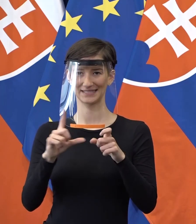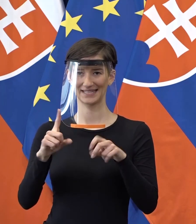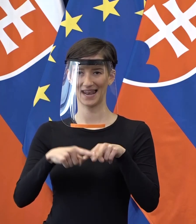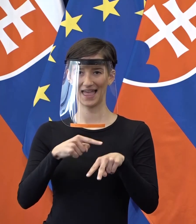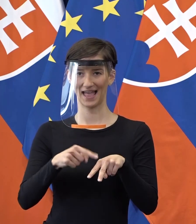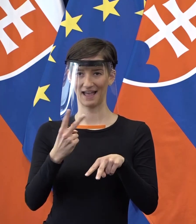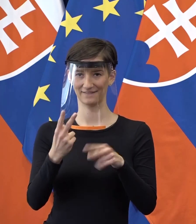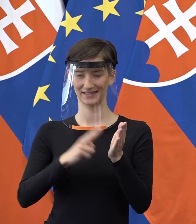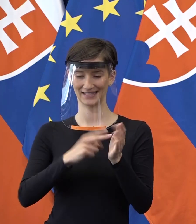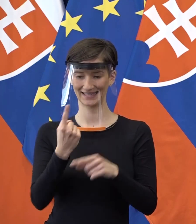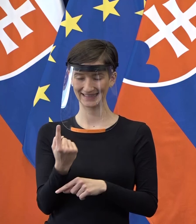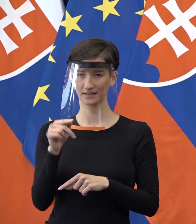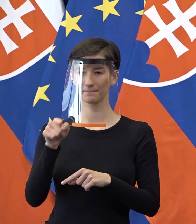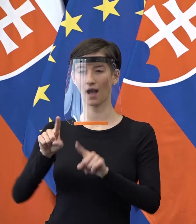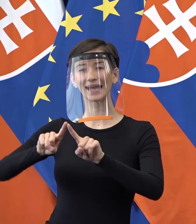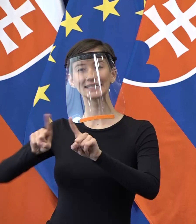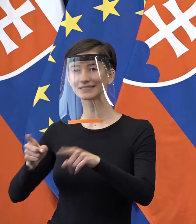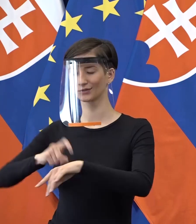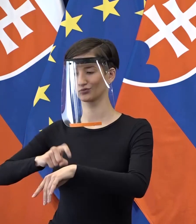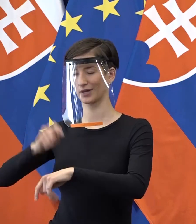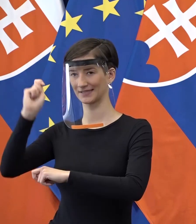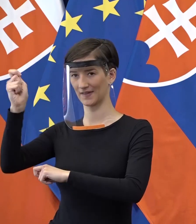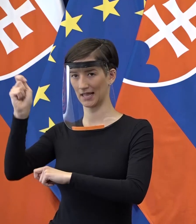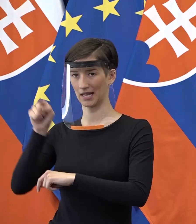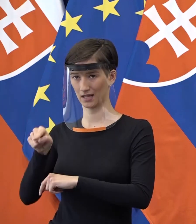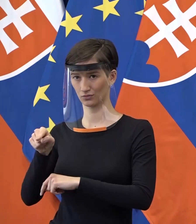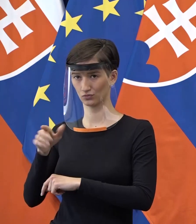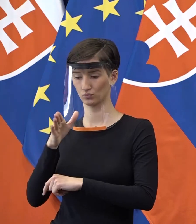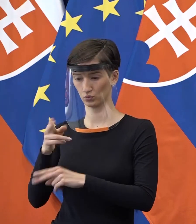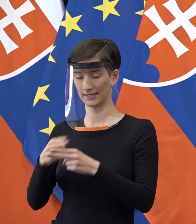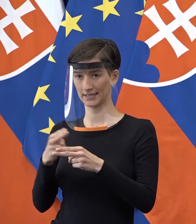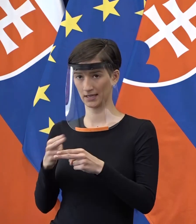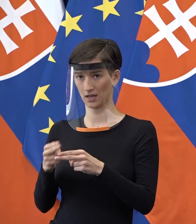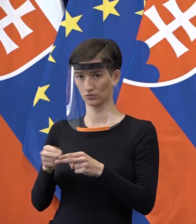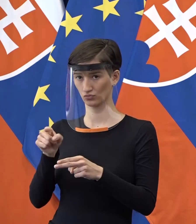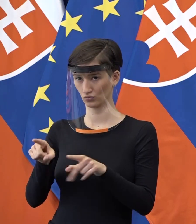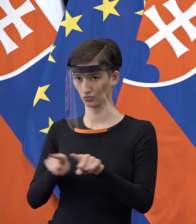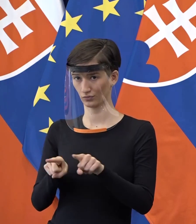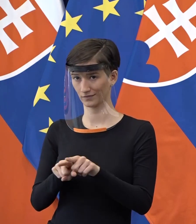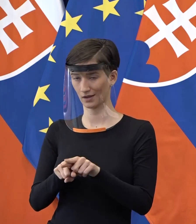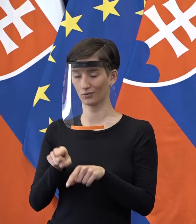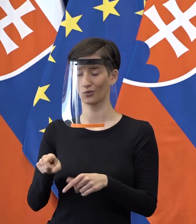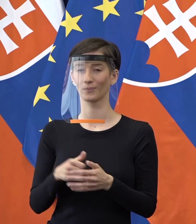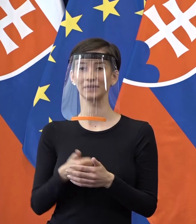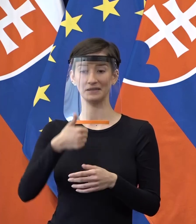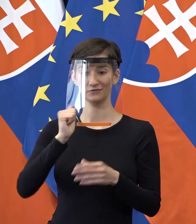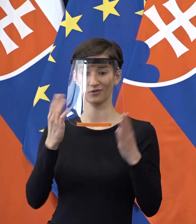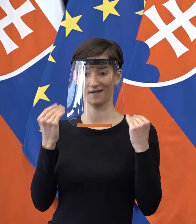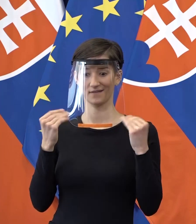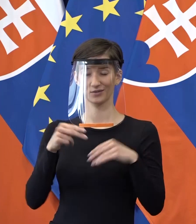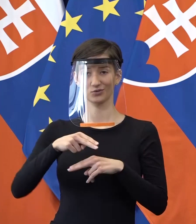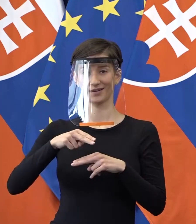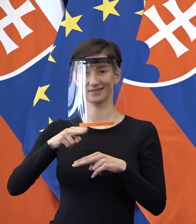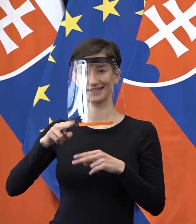o círke a už s menším počtom veriacich? Je to legitímna otázka. sa včera večer v televízii Markiza o tom dozvedel, že vlastne